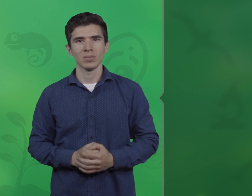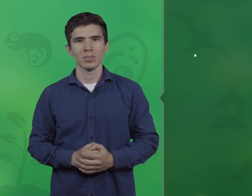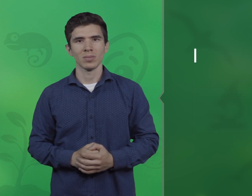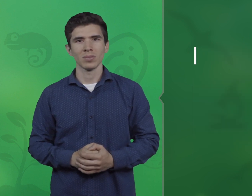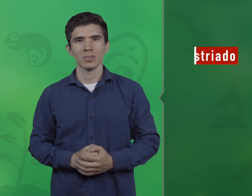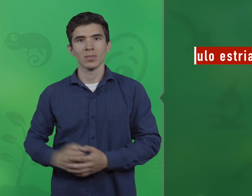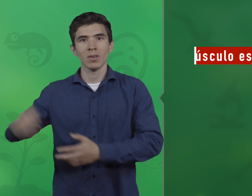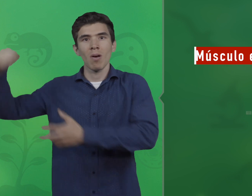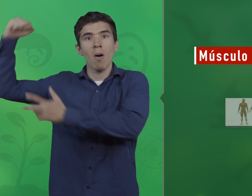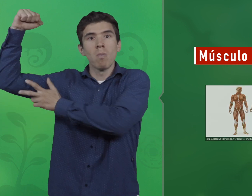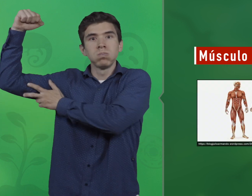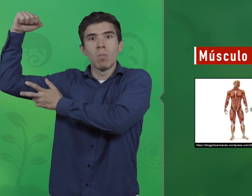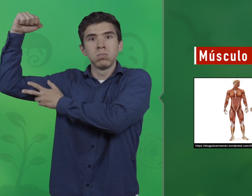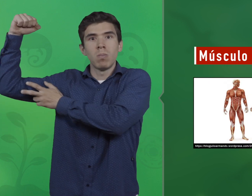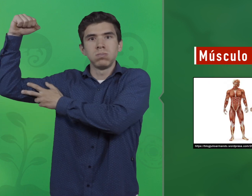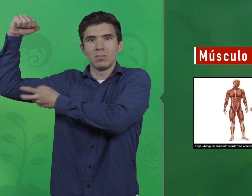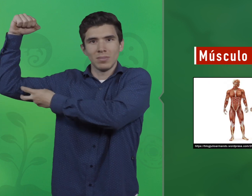Músculo estriado